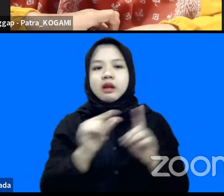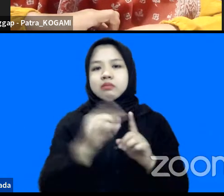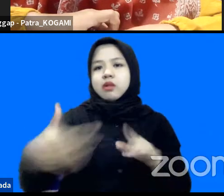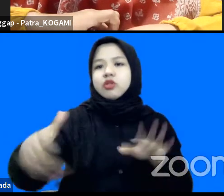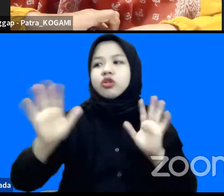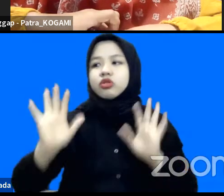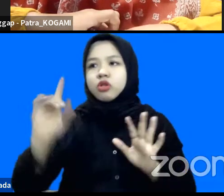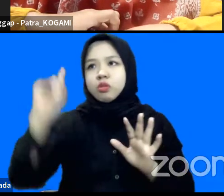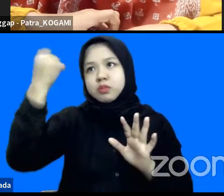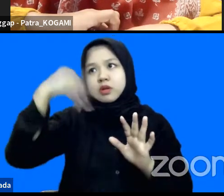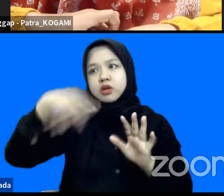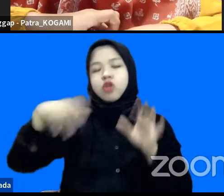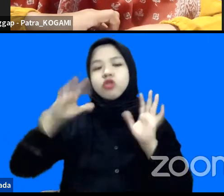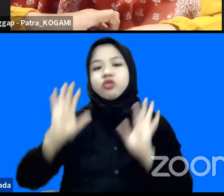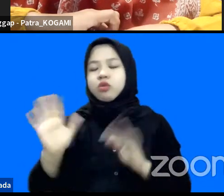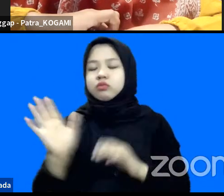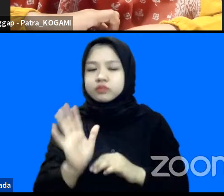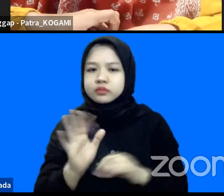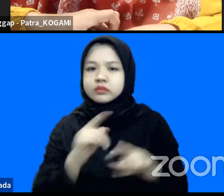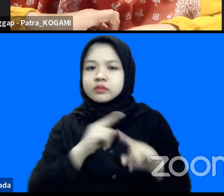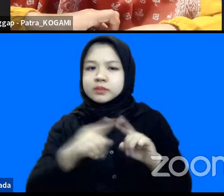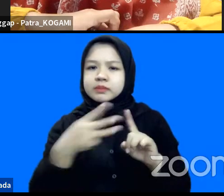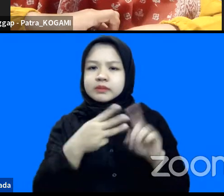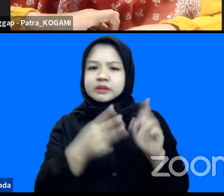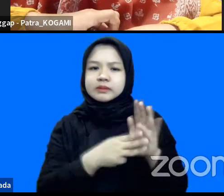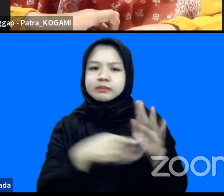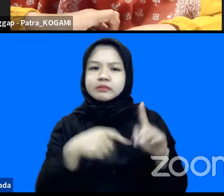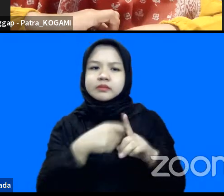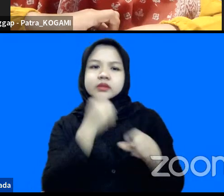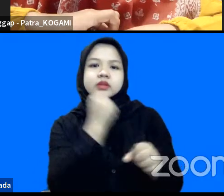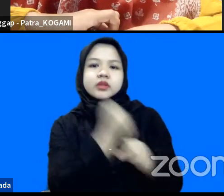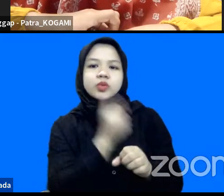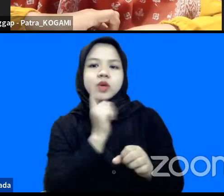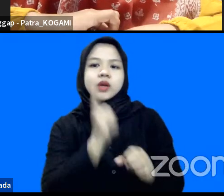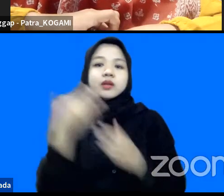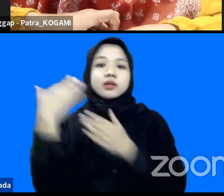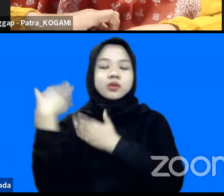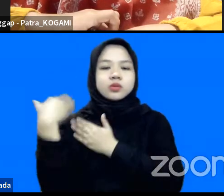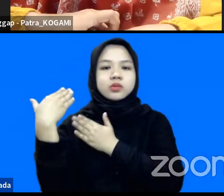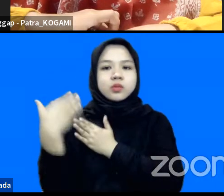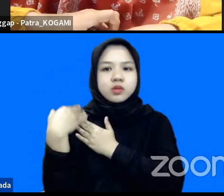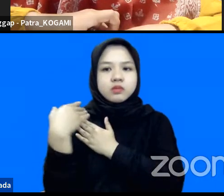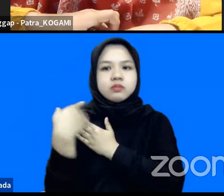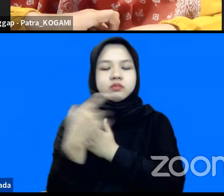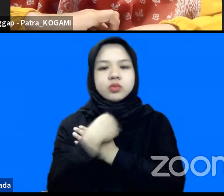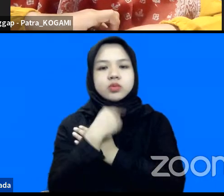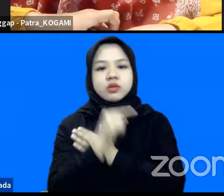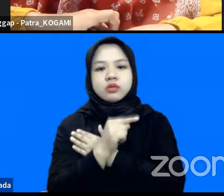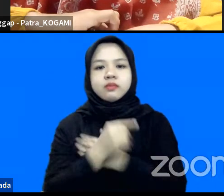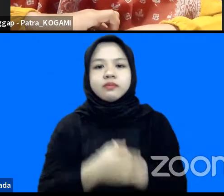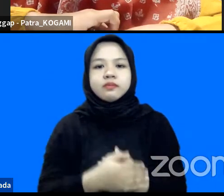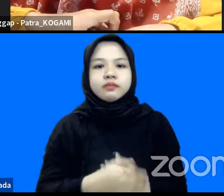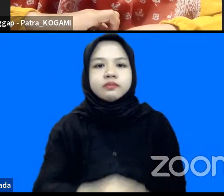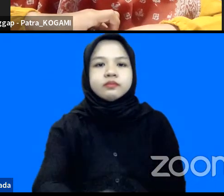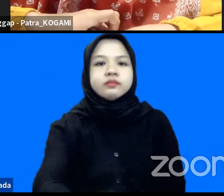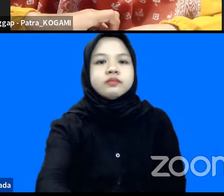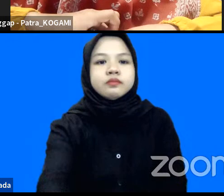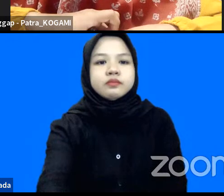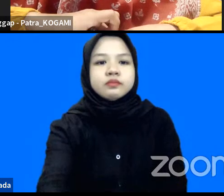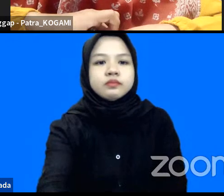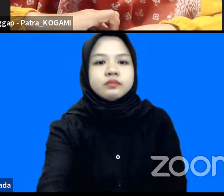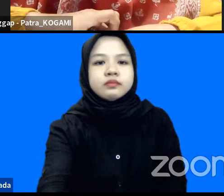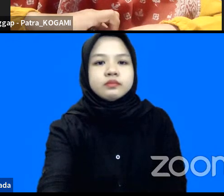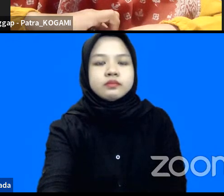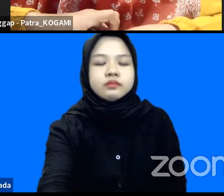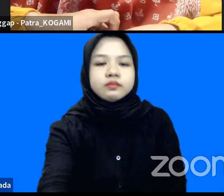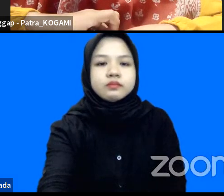pemerintah daerah saja jelas ya tapi BMKG sendiri menanggung konsekuensi itu itu maksud saya yang ingin saya